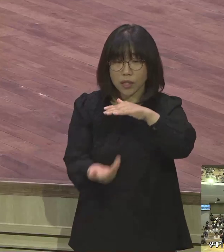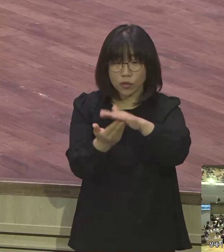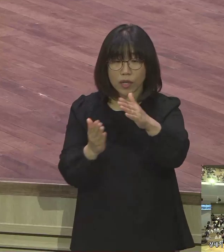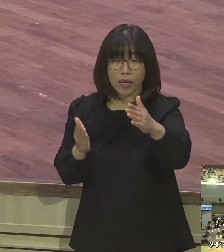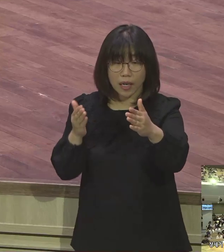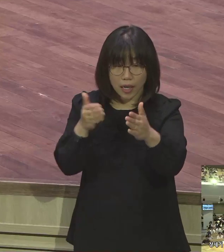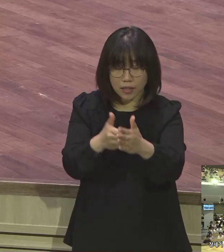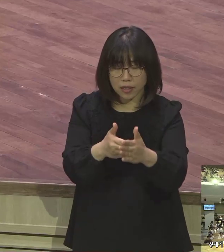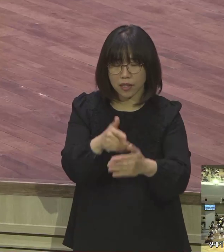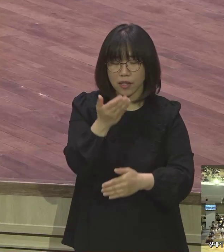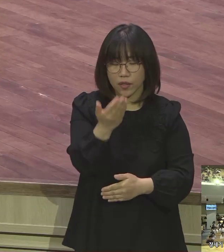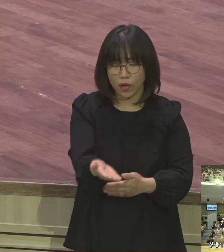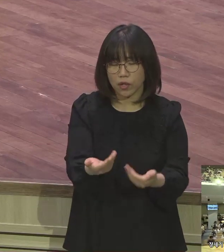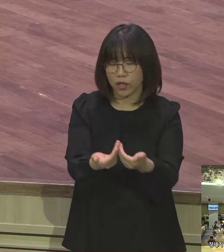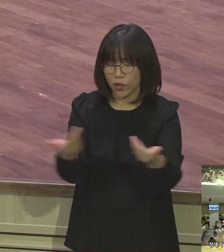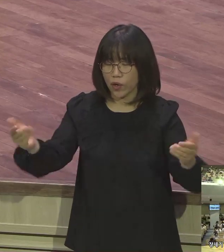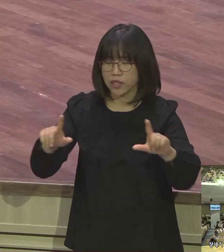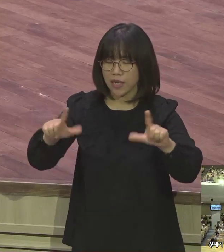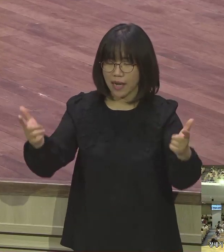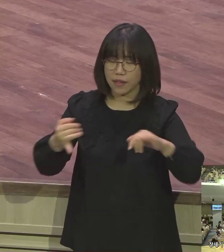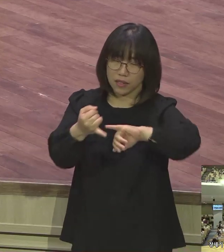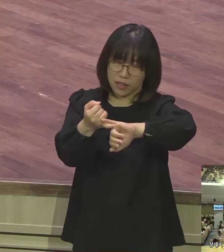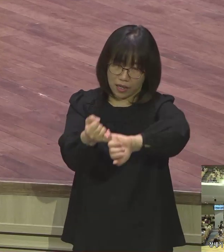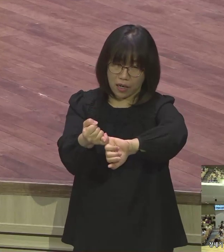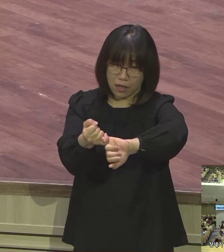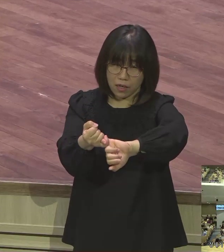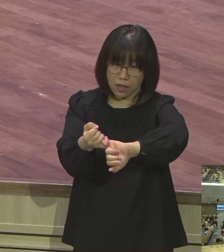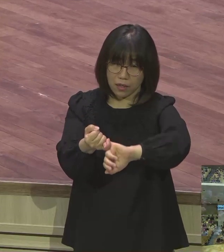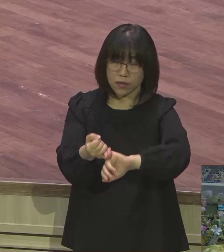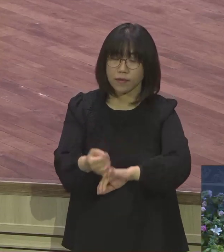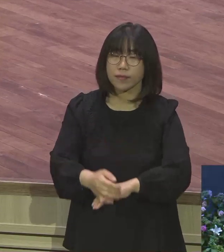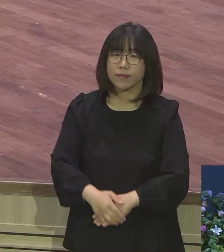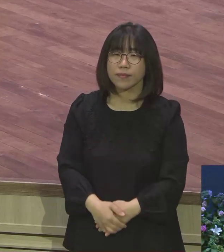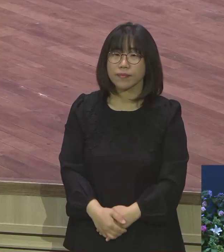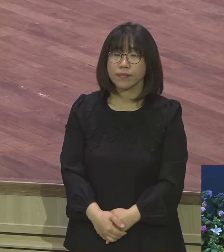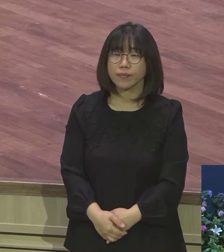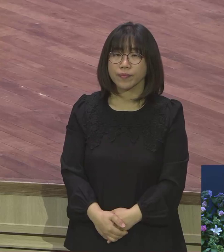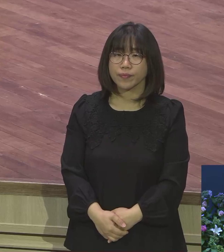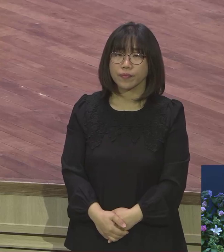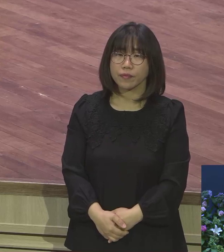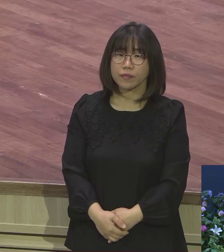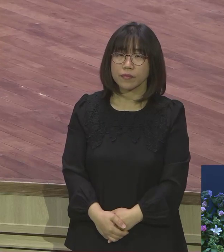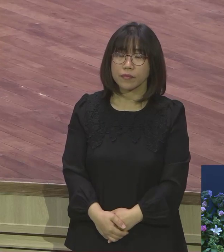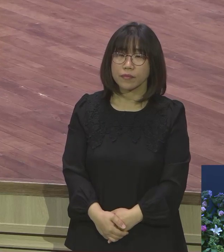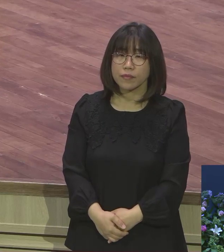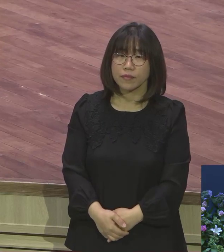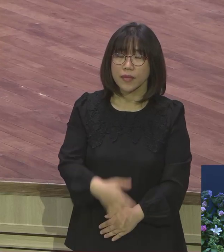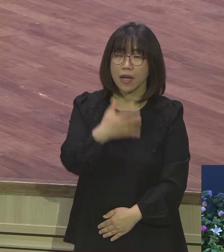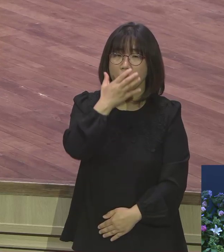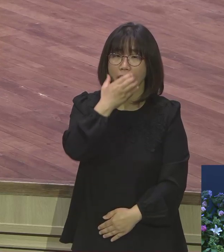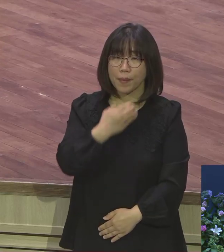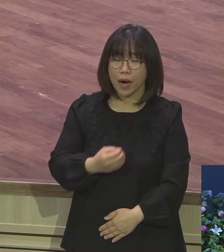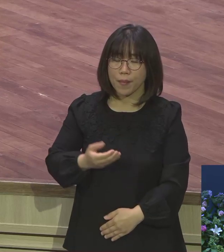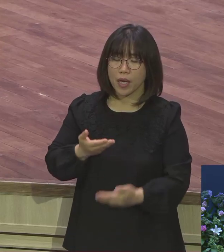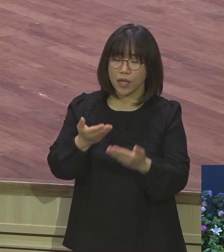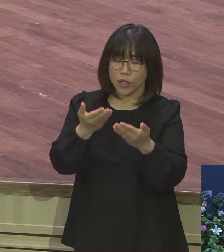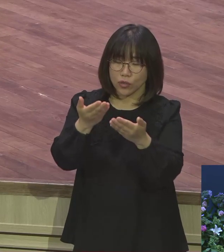아니하시리라 엄청난 축복이지요 아브라미 축복 그대로 말하고